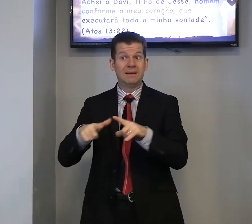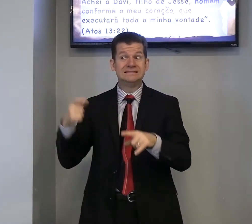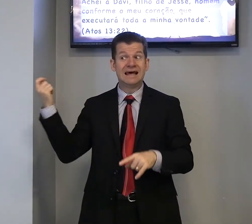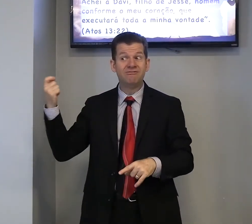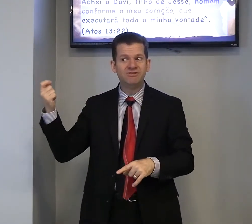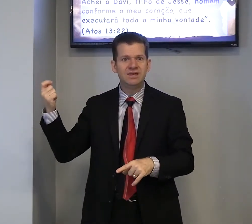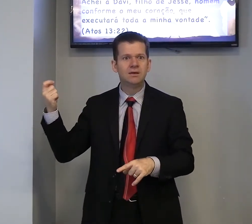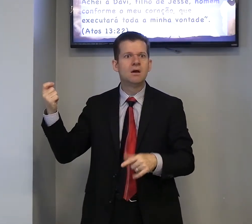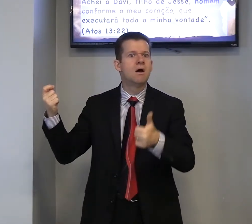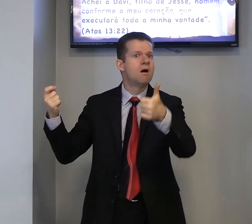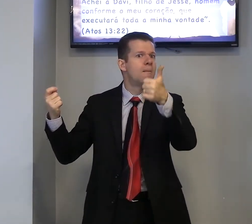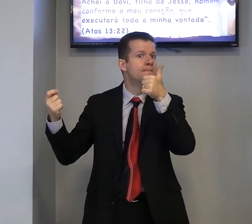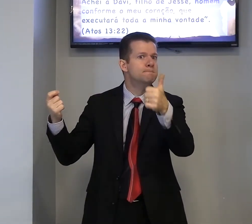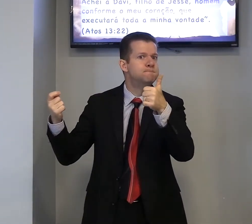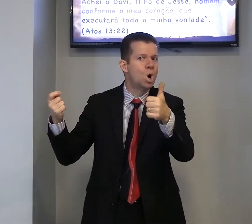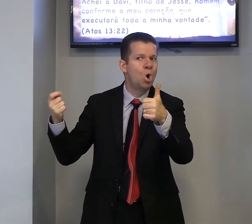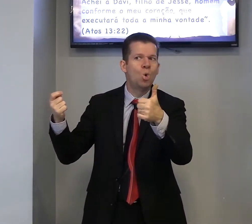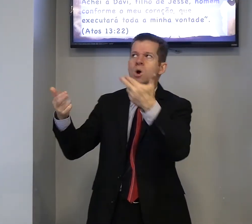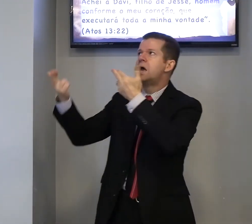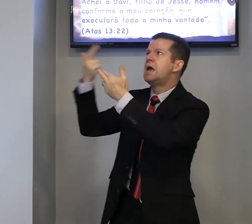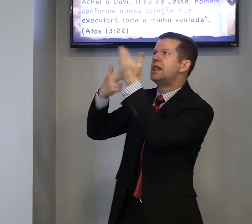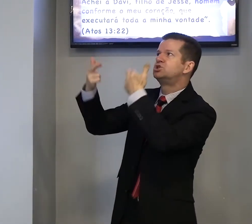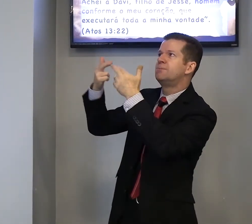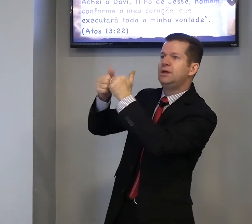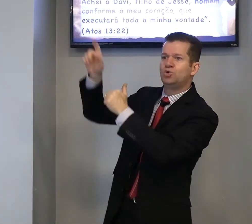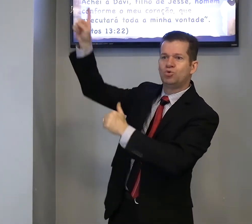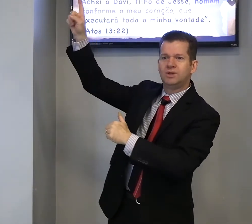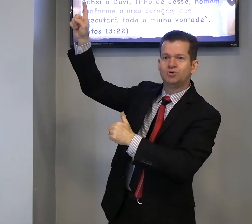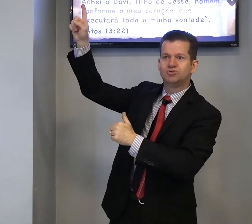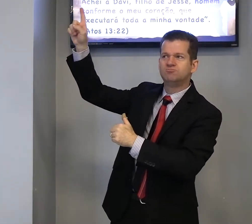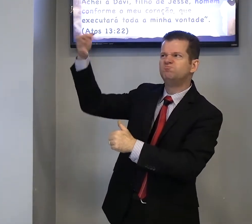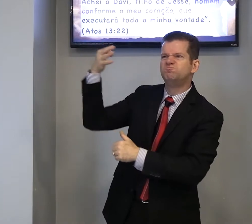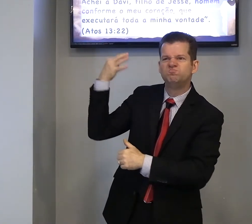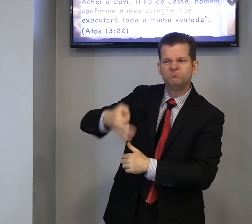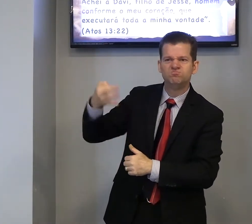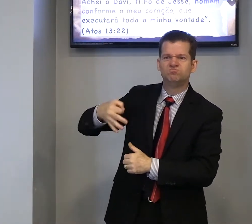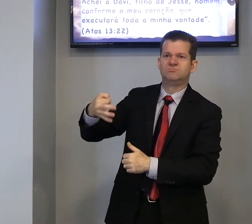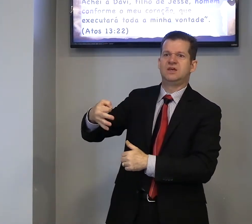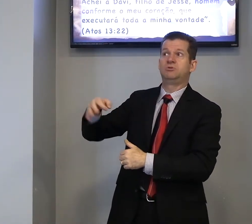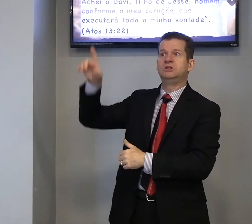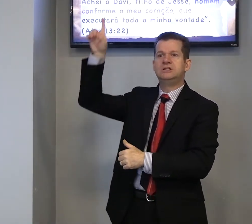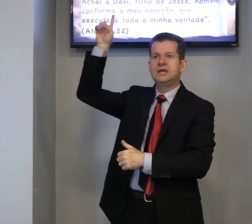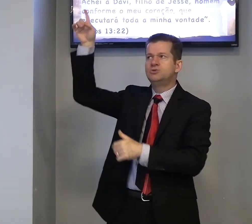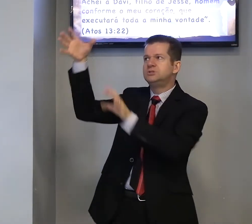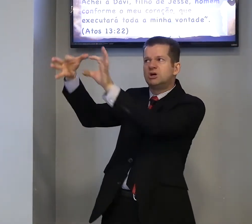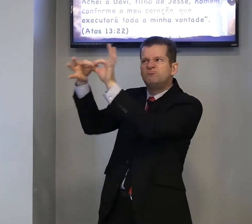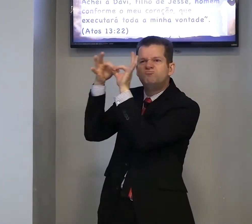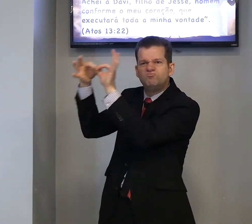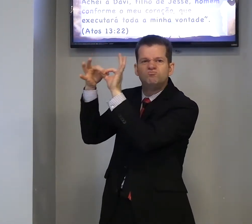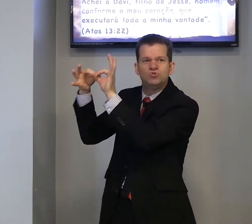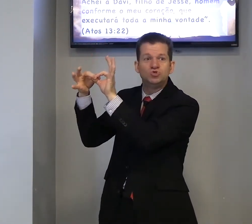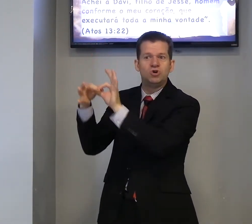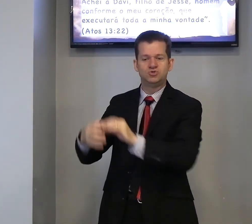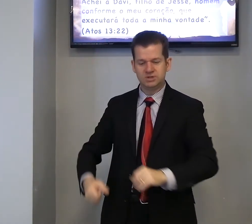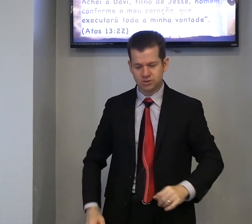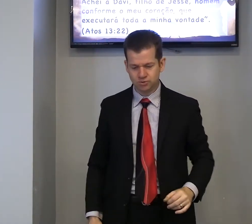mas, Davi, bom, relacionamento com Deus, certo? Deus, então, os dois unidos,